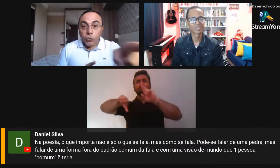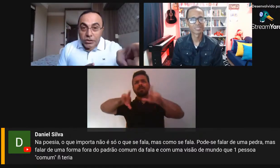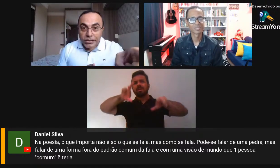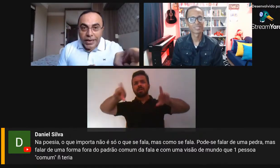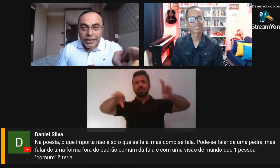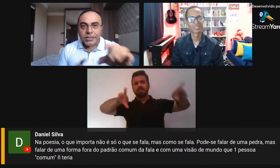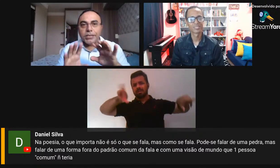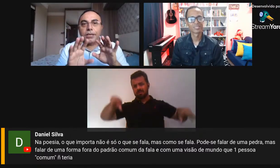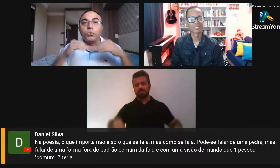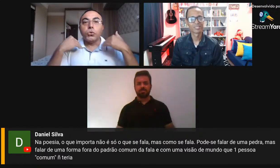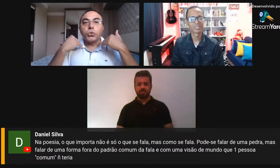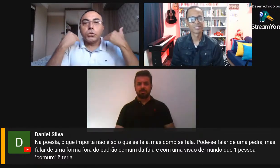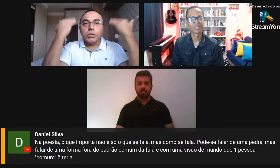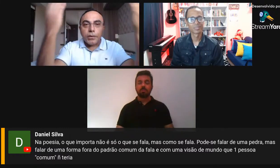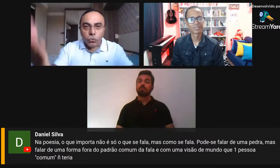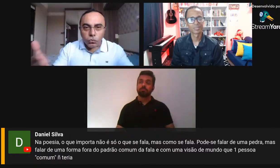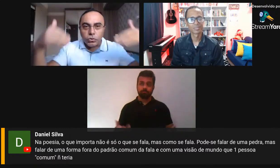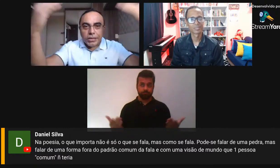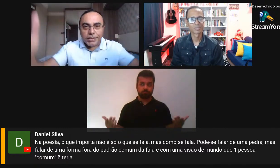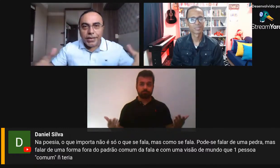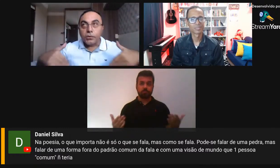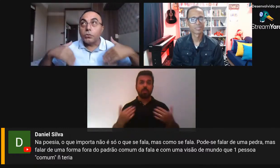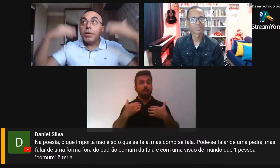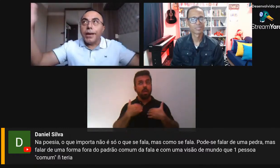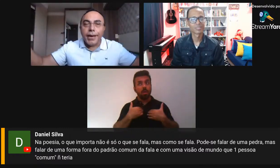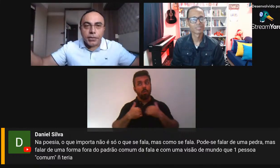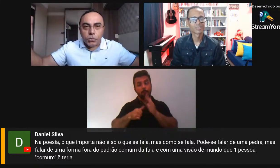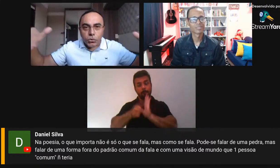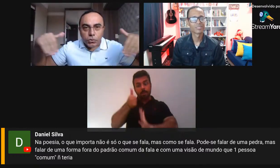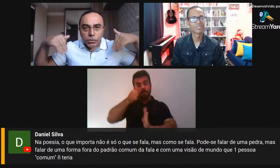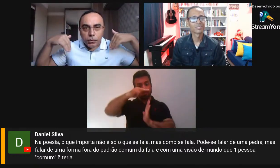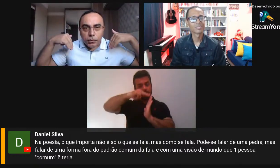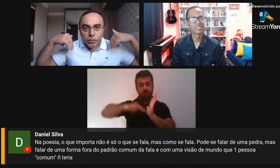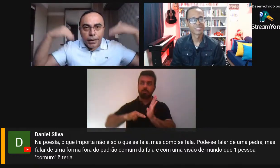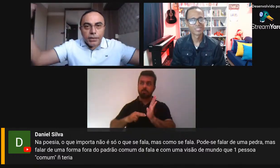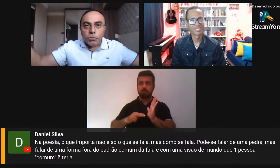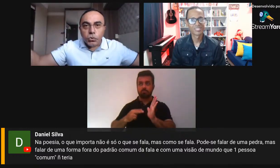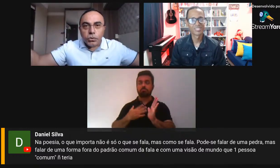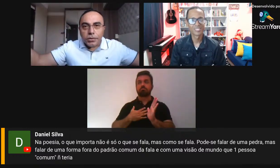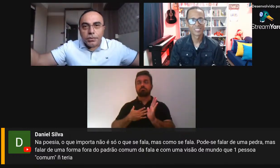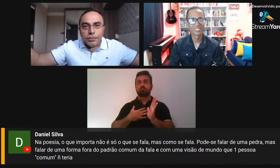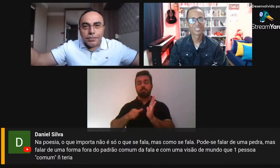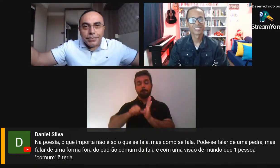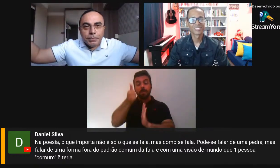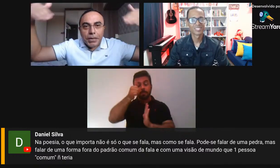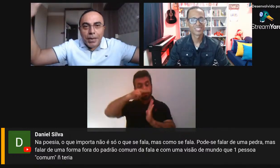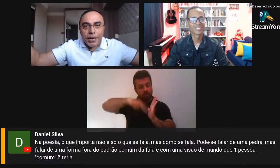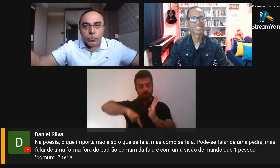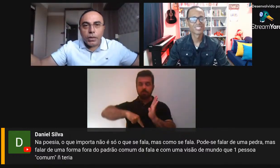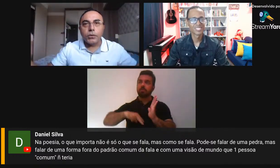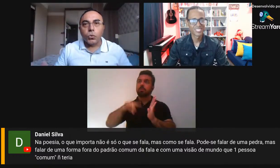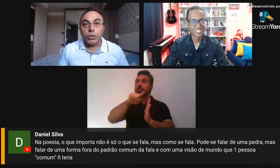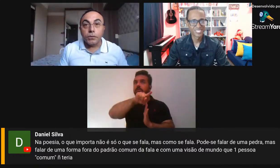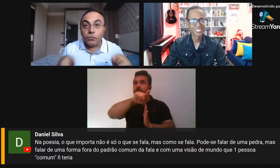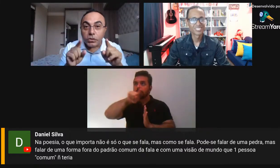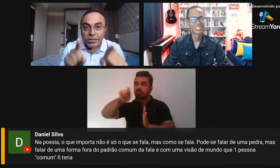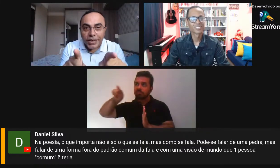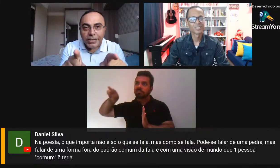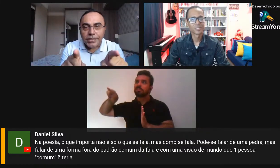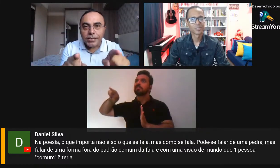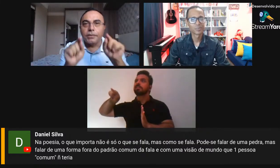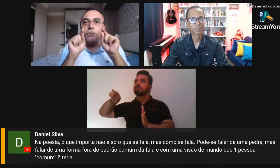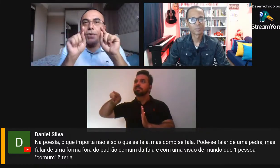Mas vocês, que são os segundos, terceiros, milésimos, milésimos, primeiros leitores,